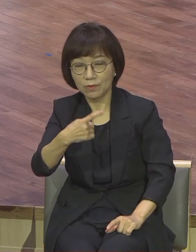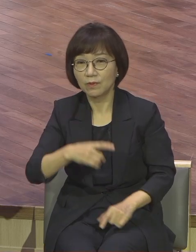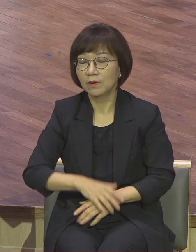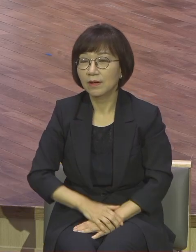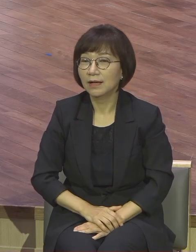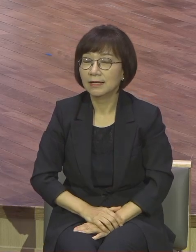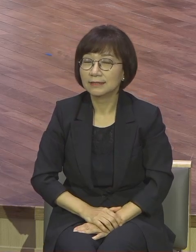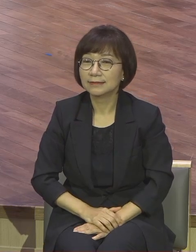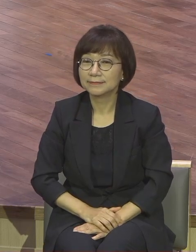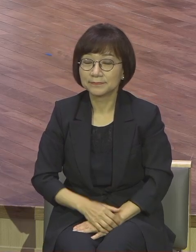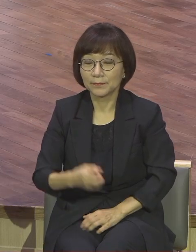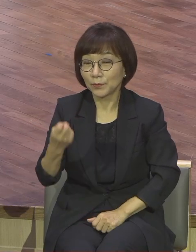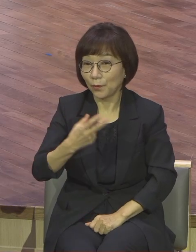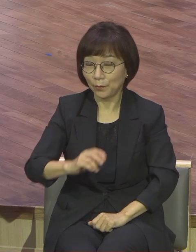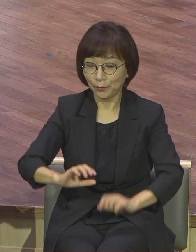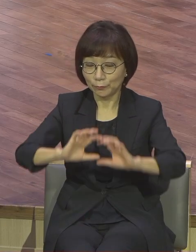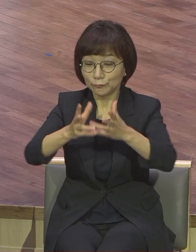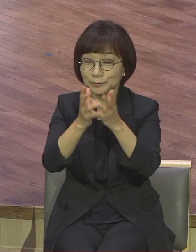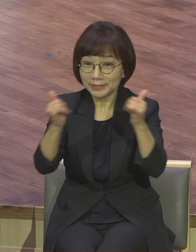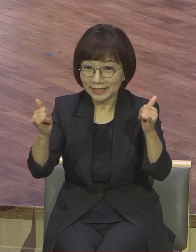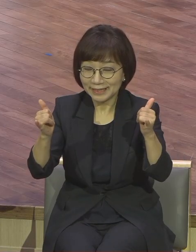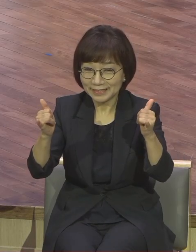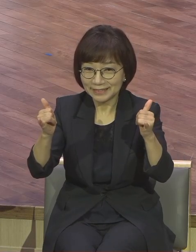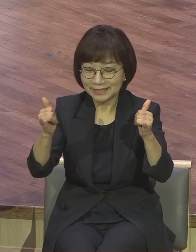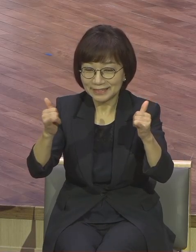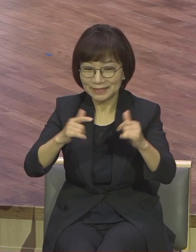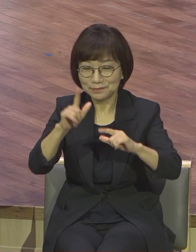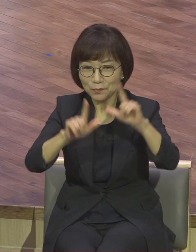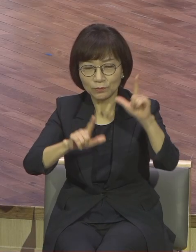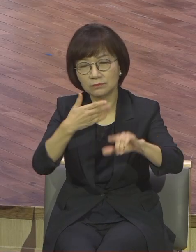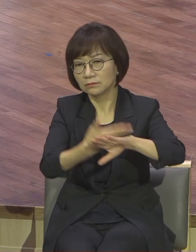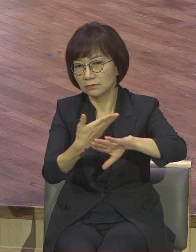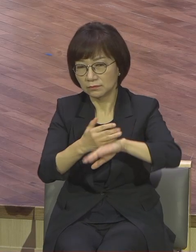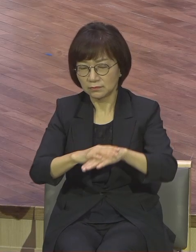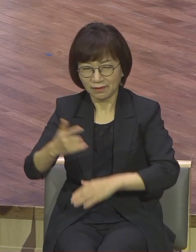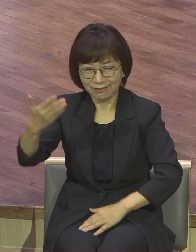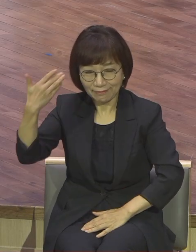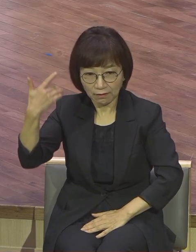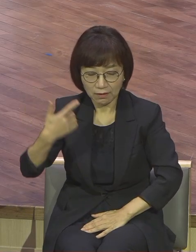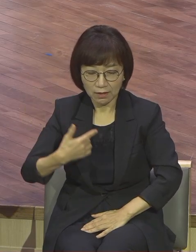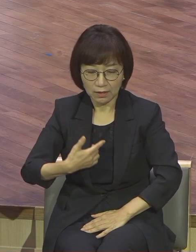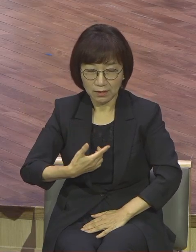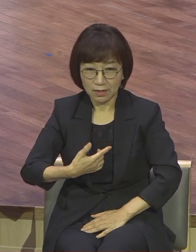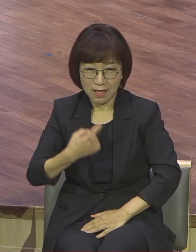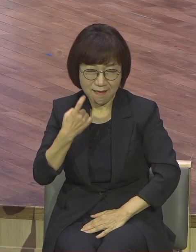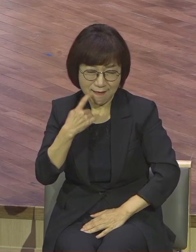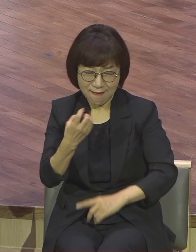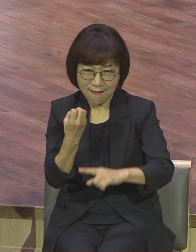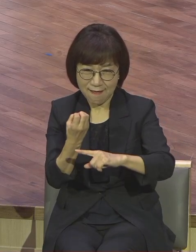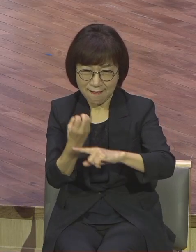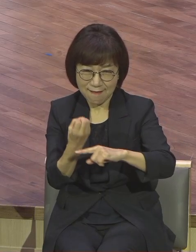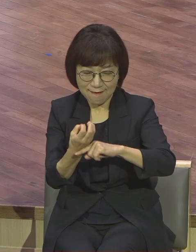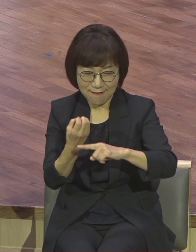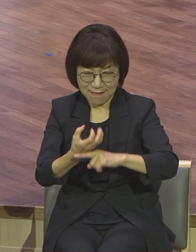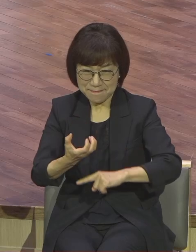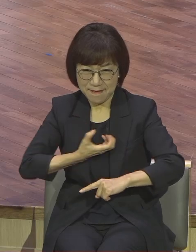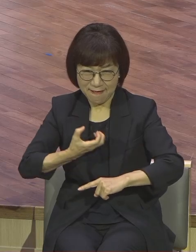국민들도 이제는 메달에 연연하는 거 없어요 최선을 다했나 안 된다 그걸 봅니다 최선을